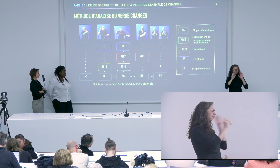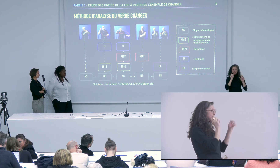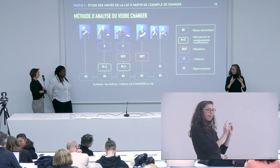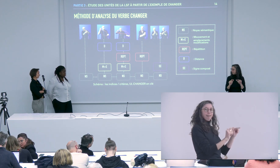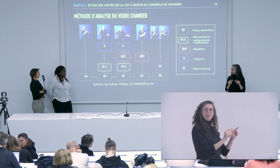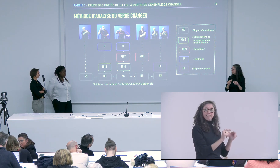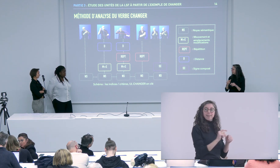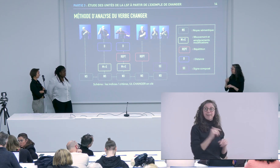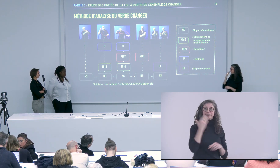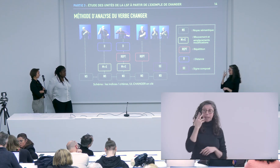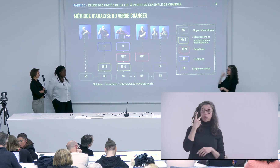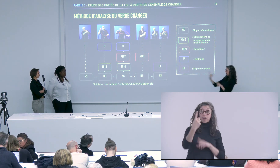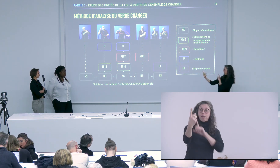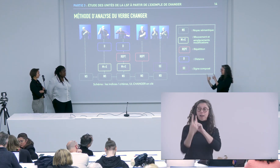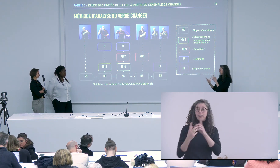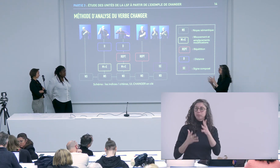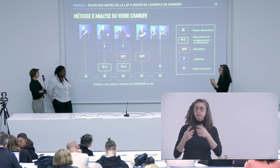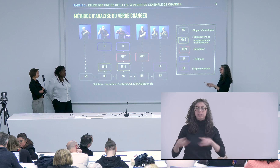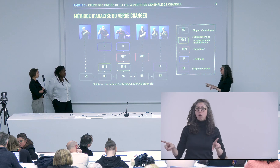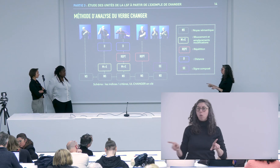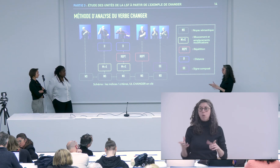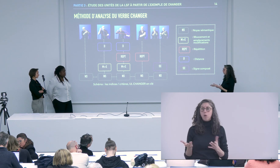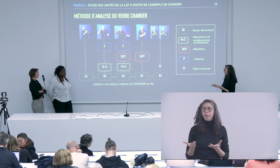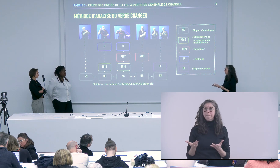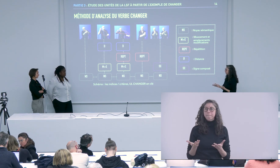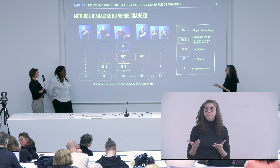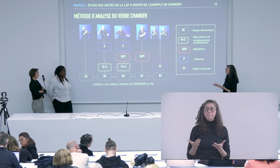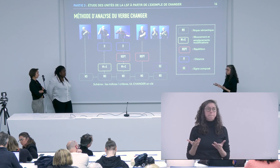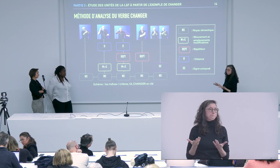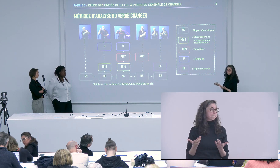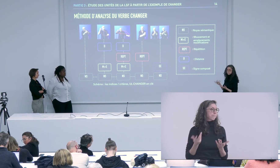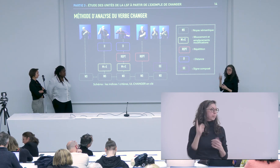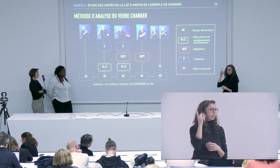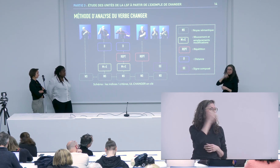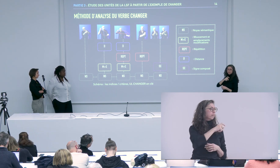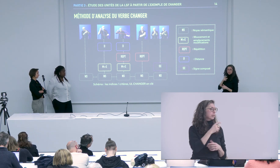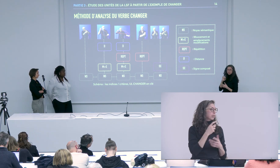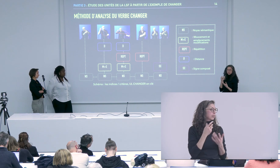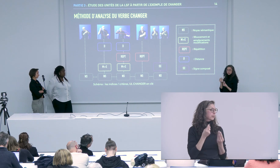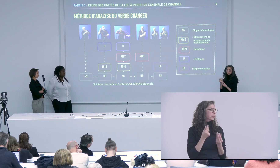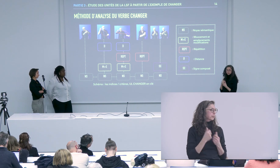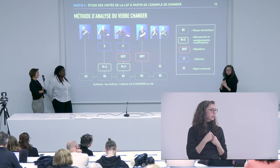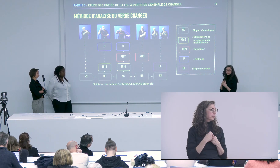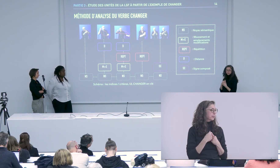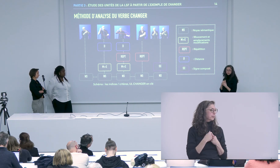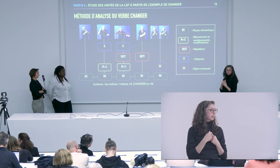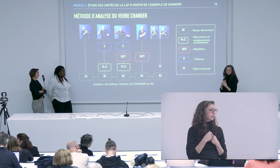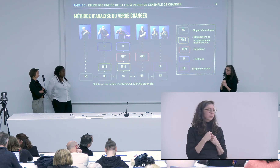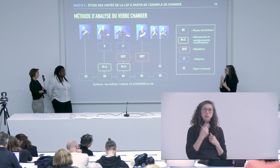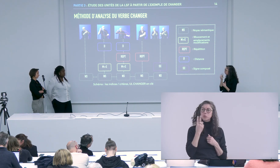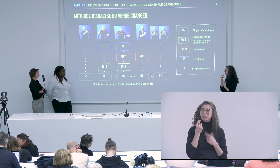parle quand les sources s'expriment ils ont des repères en situation de contexte quand on est comme je disais tout à l'heure face à une personne entendante on va s'adapter